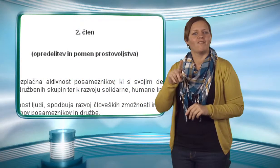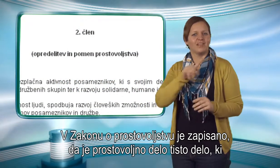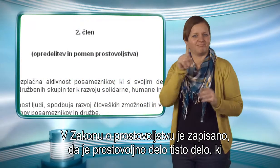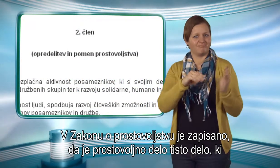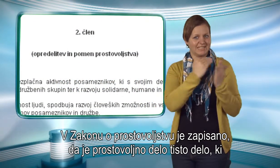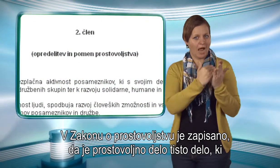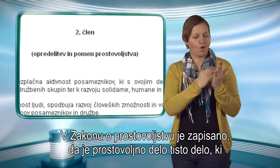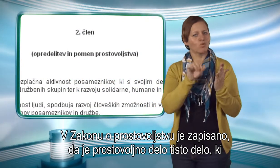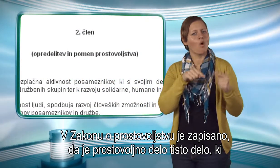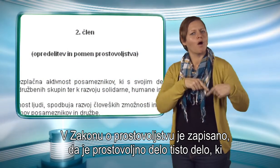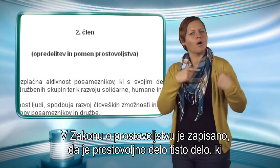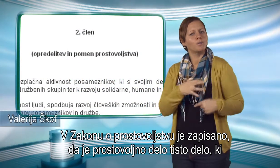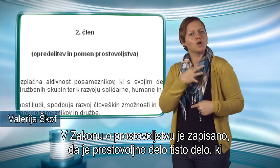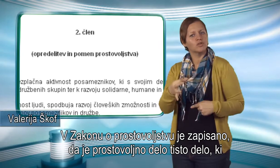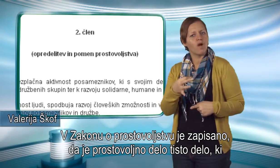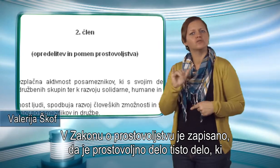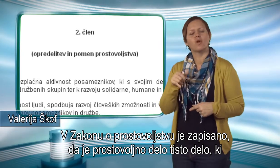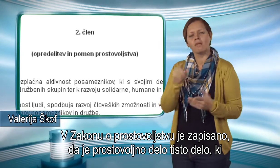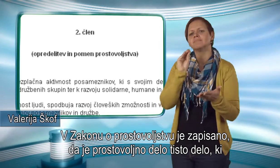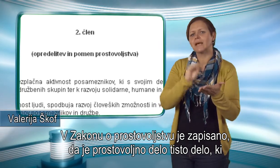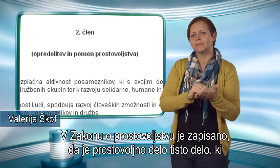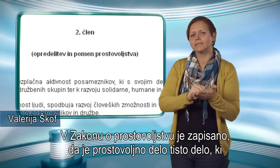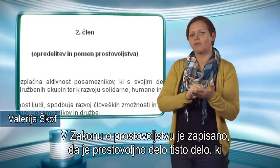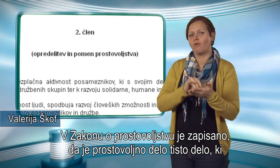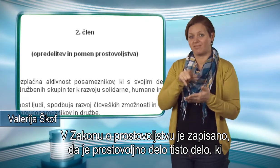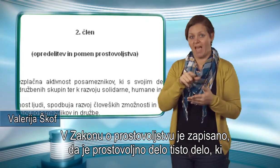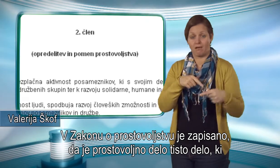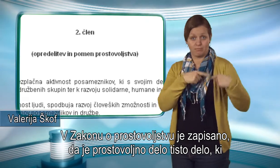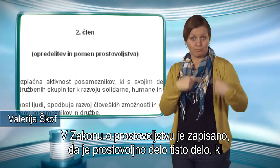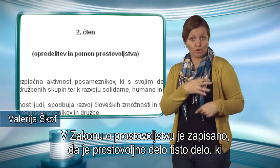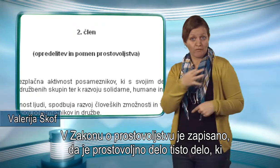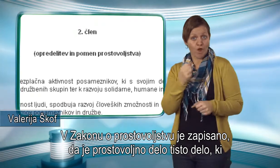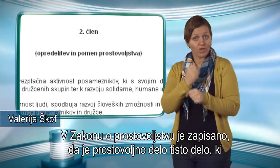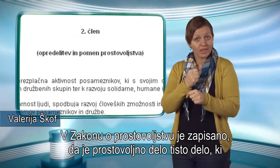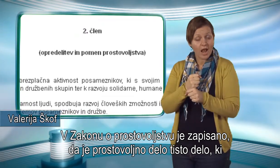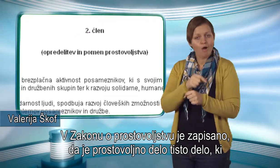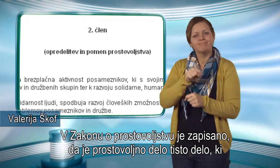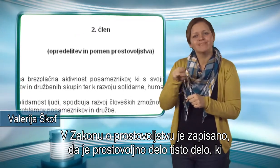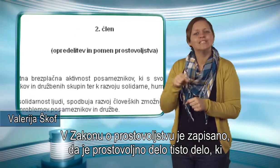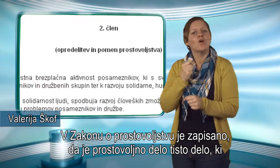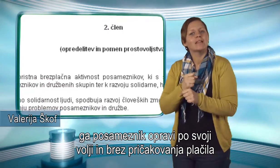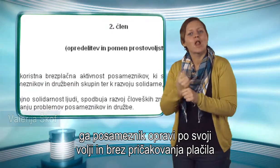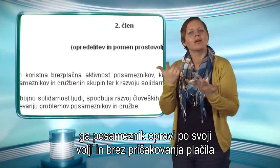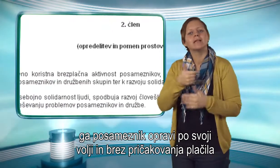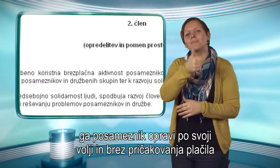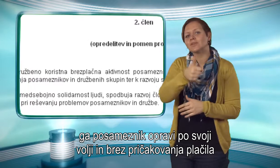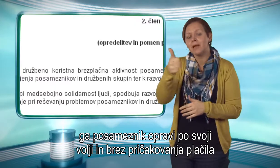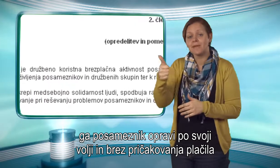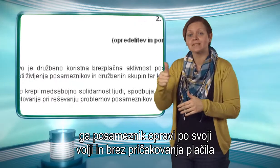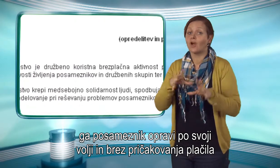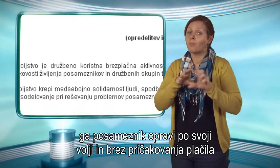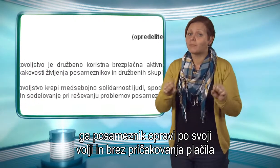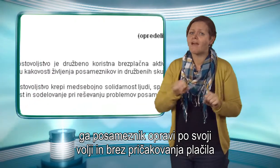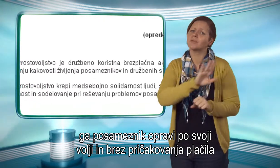V zakonu o prostovoljstvu je zapisano, da je prostovoljno delo tisto delo, ki ga posameznik opravi po svoji volji